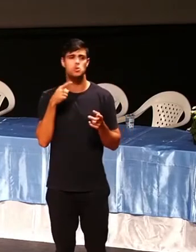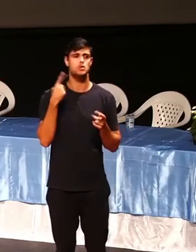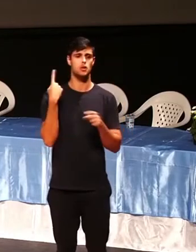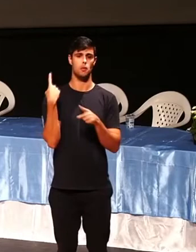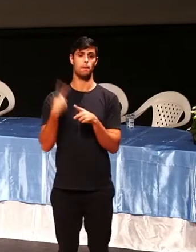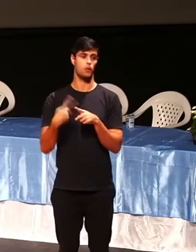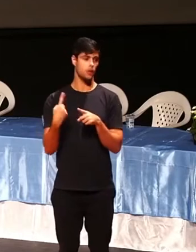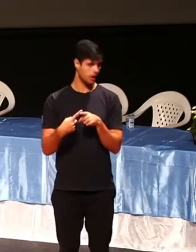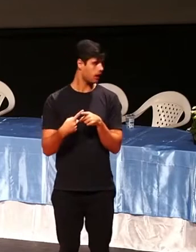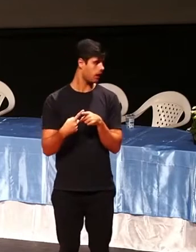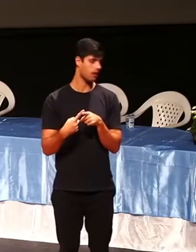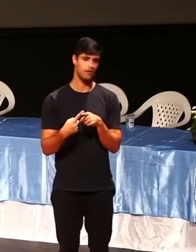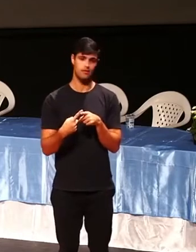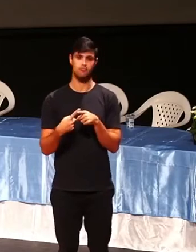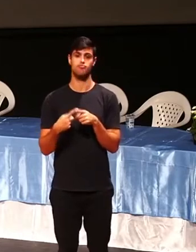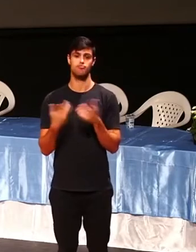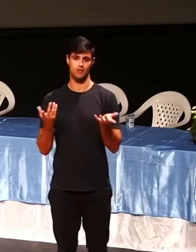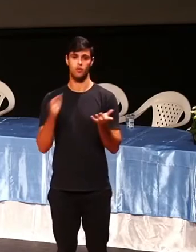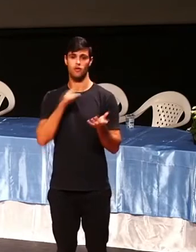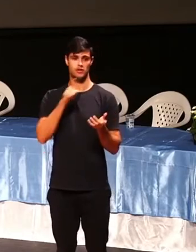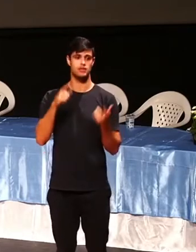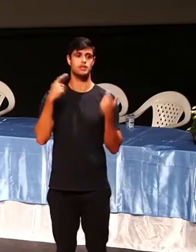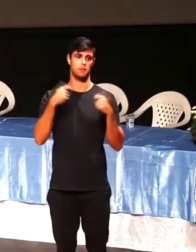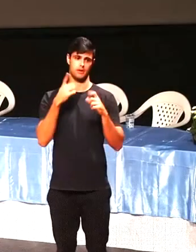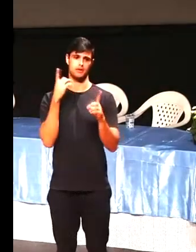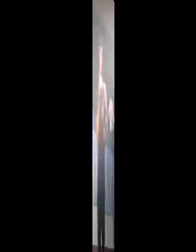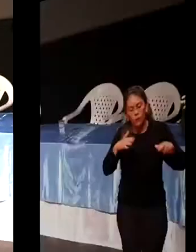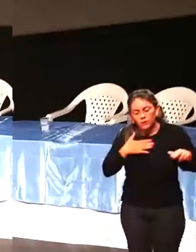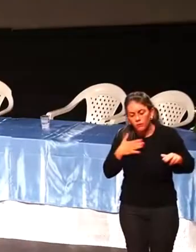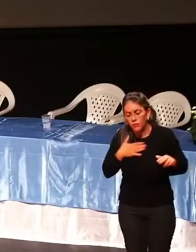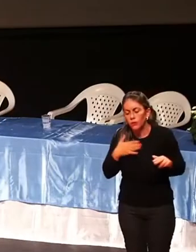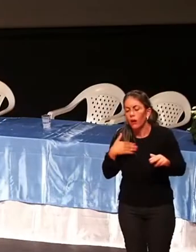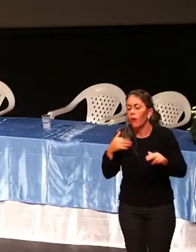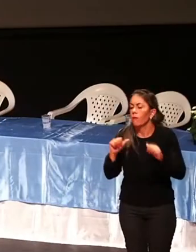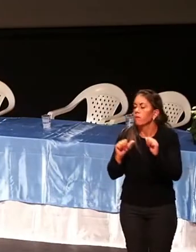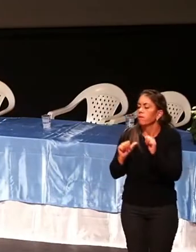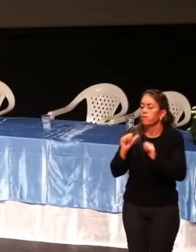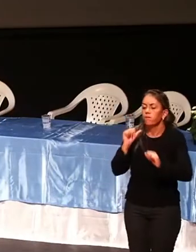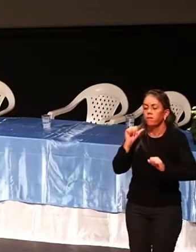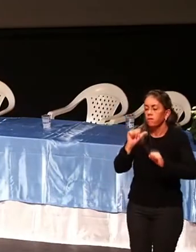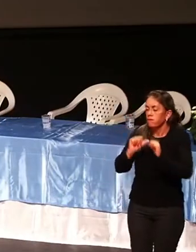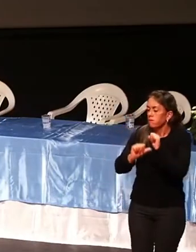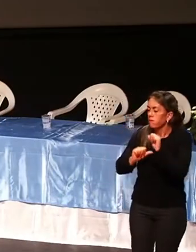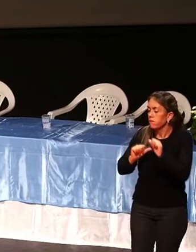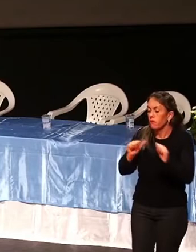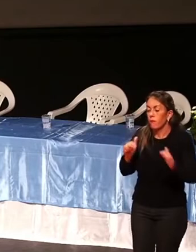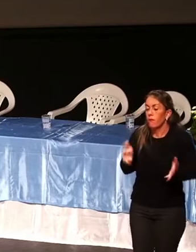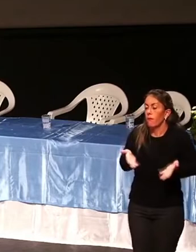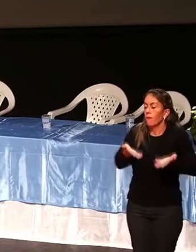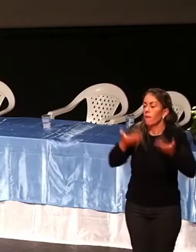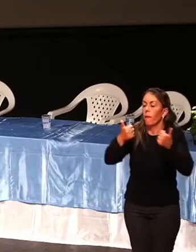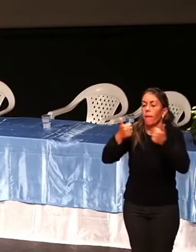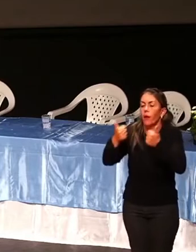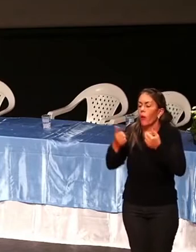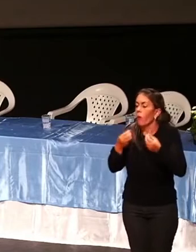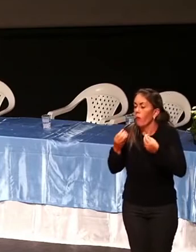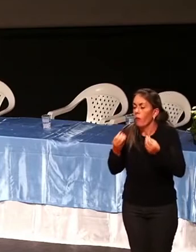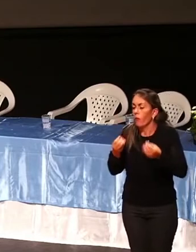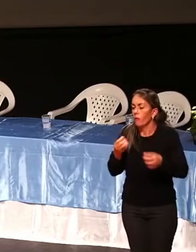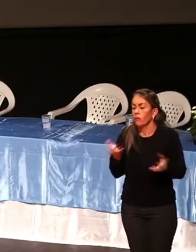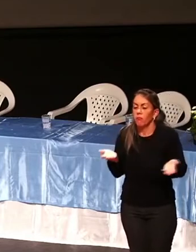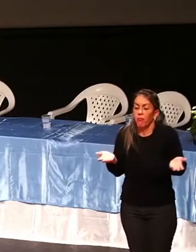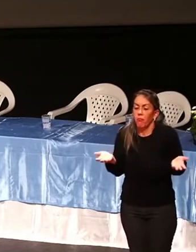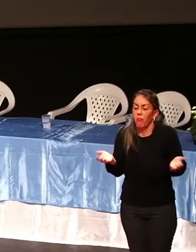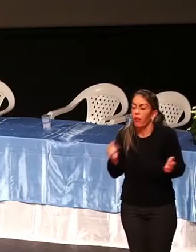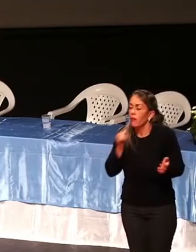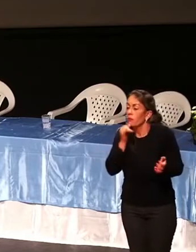para, por que a gente não para? Porque é celular o tempo todo. porque se você vai no médico, ele te pergunta, o que